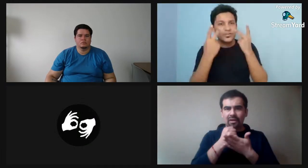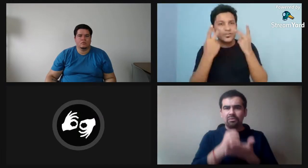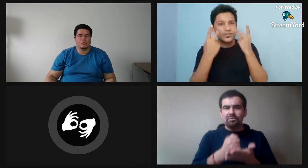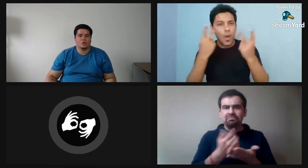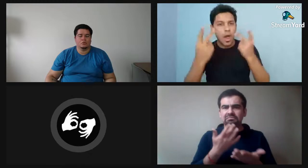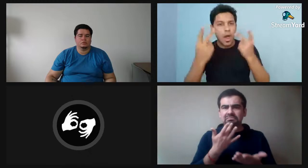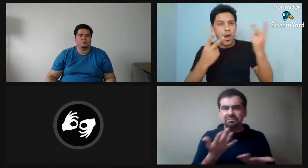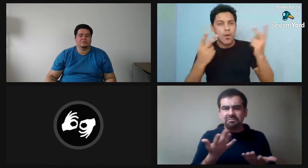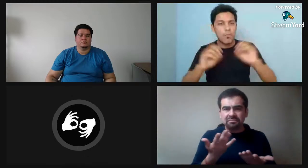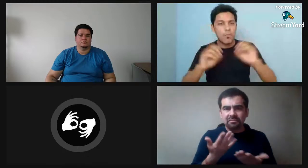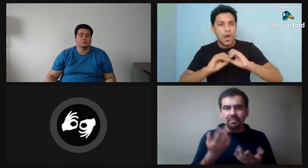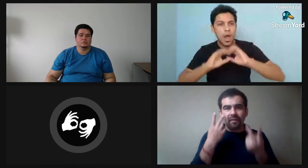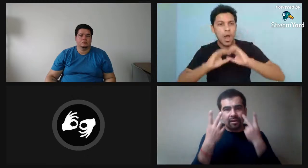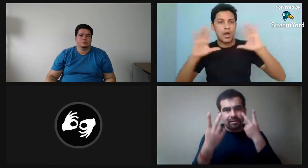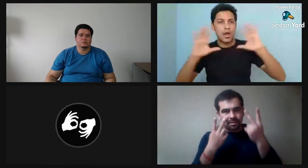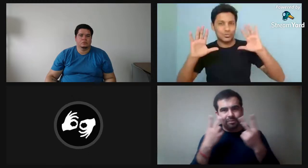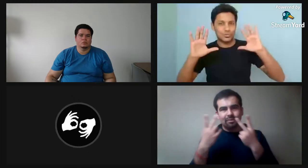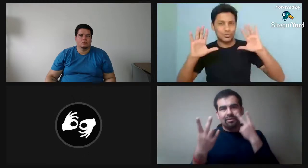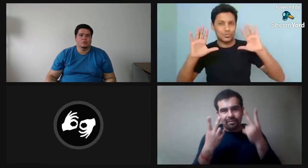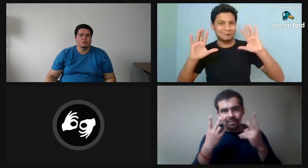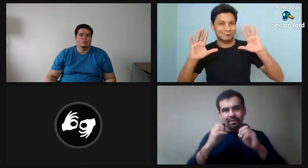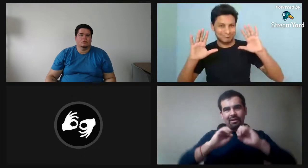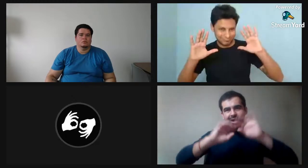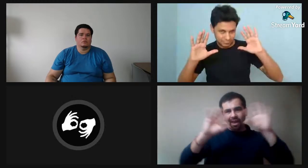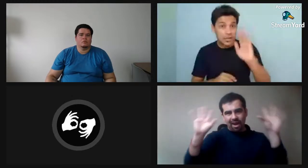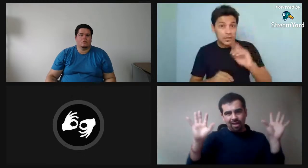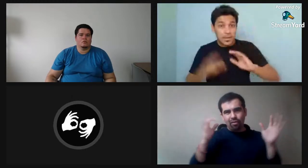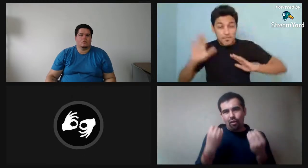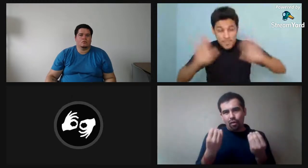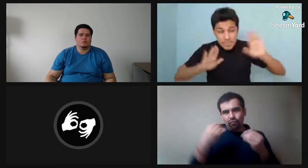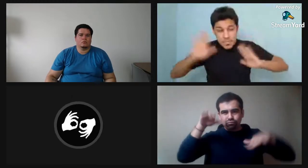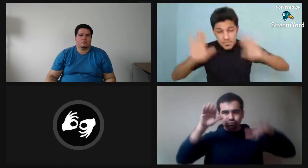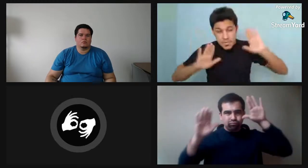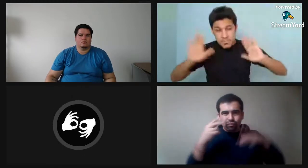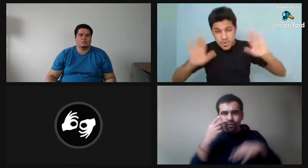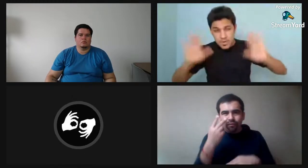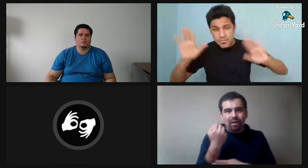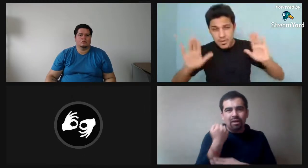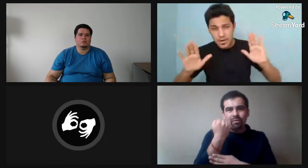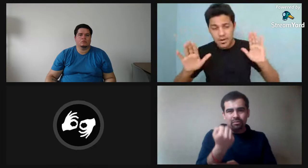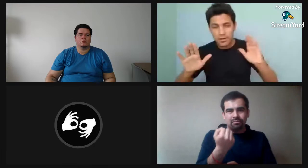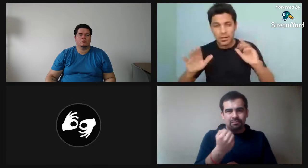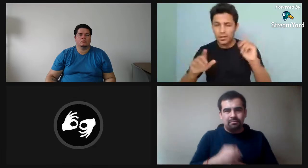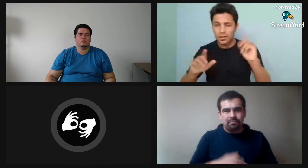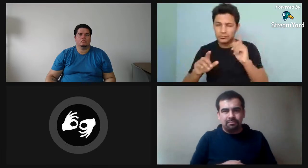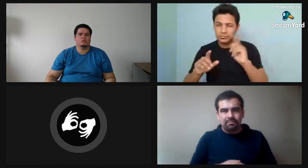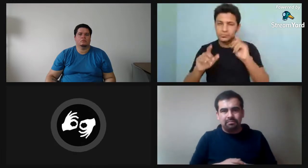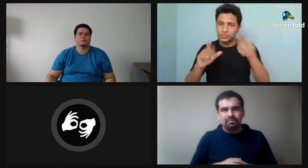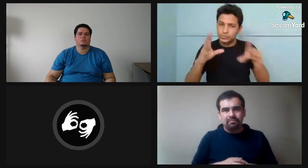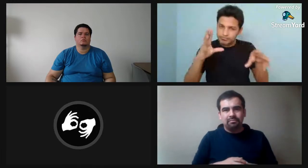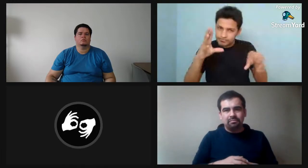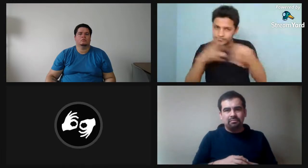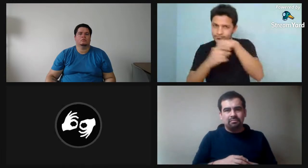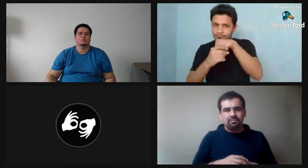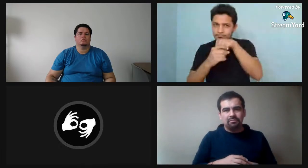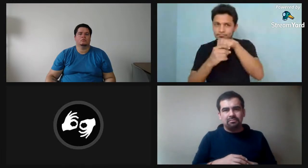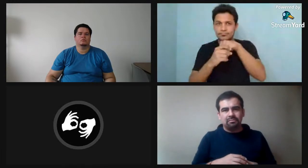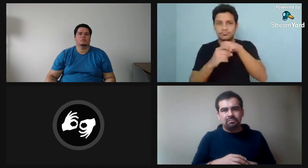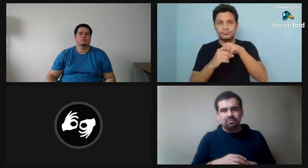Muy bueno. En relación con el mimo, ¿qué ocurre? Bueno, el vernáculo visual aquí está muy claro. Se ve claramente lo que hace el